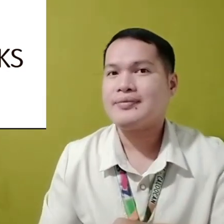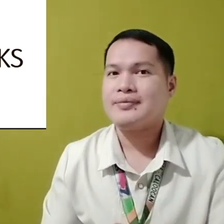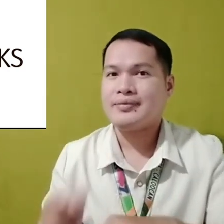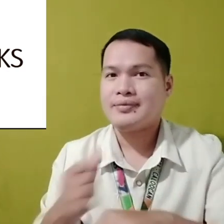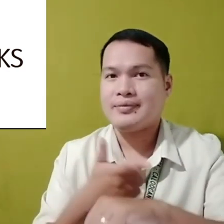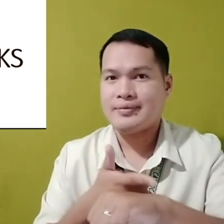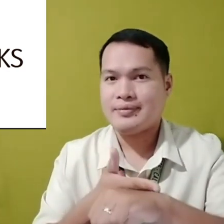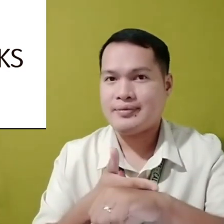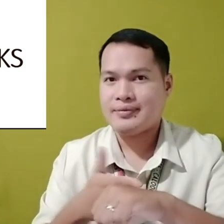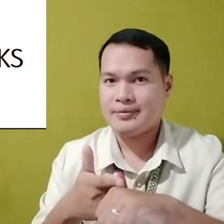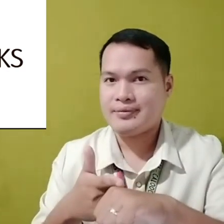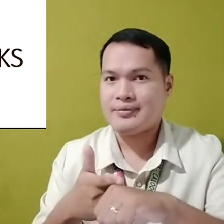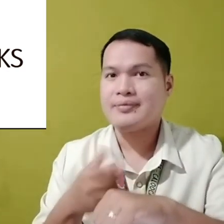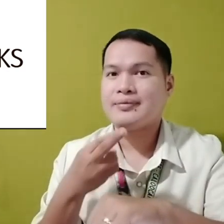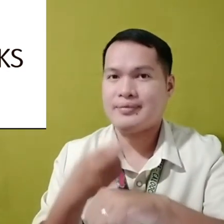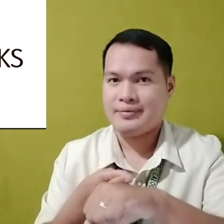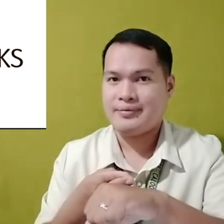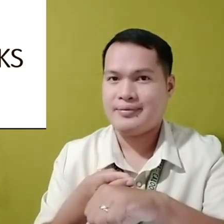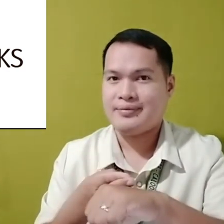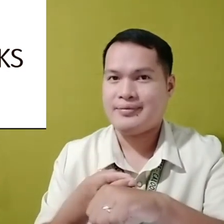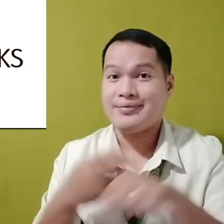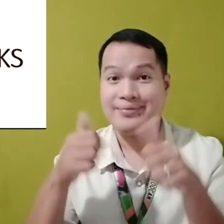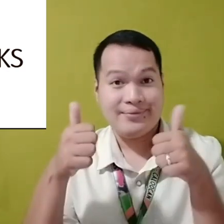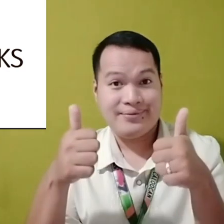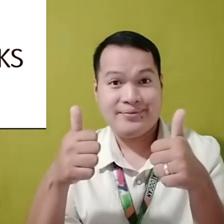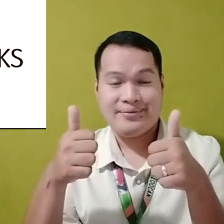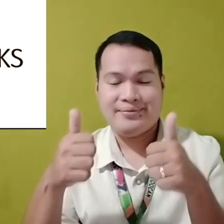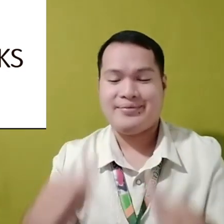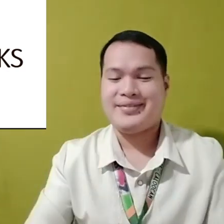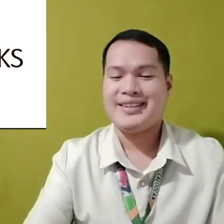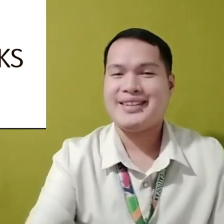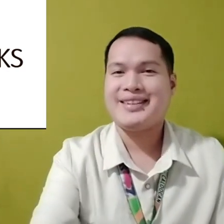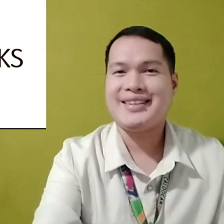Granitic Granitic Rocks Ok?